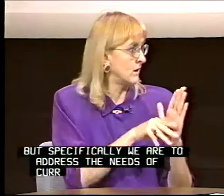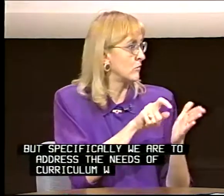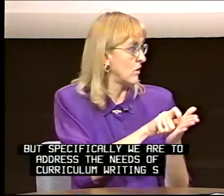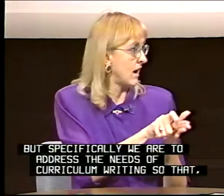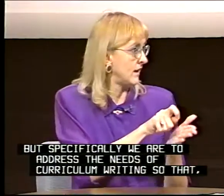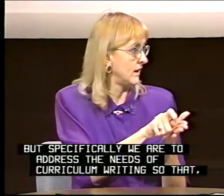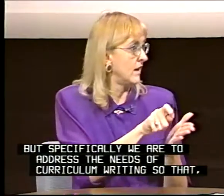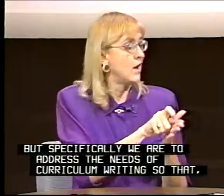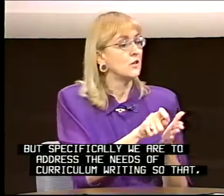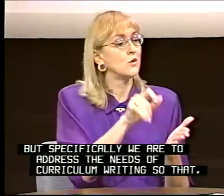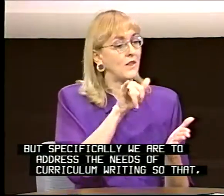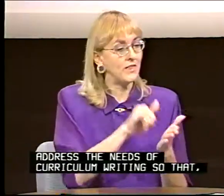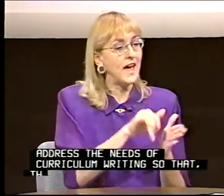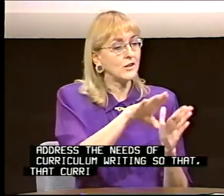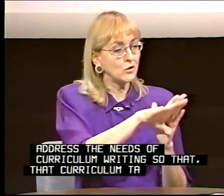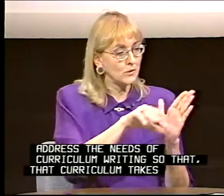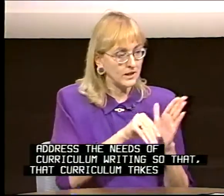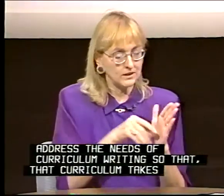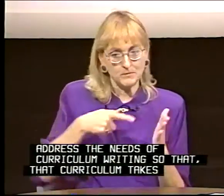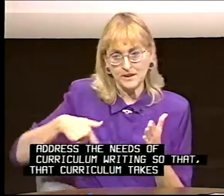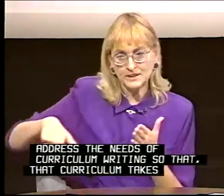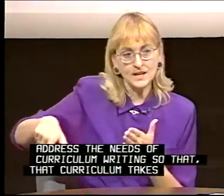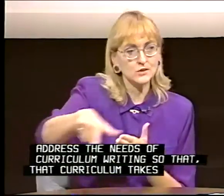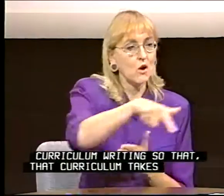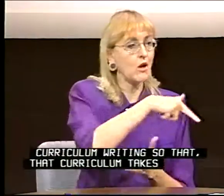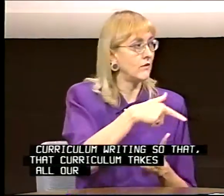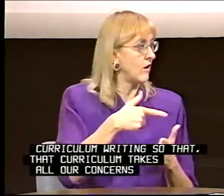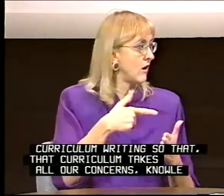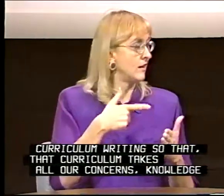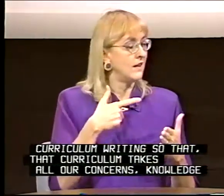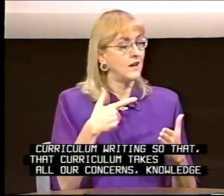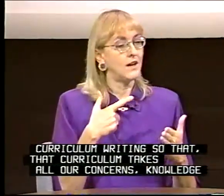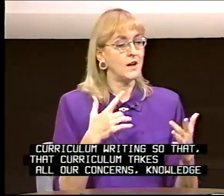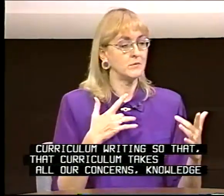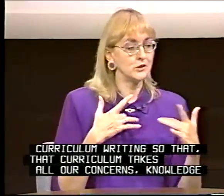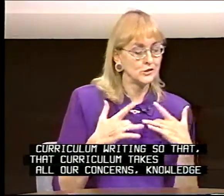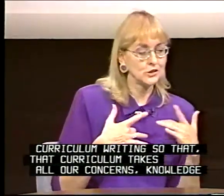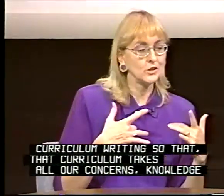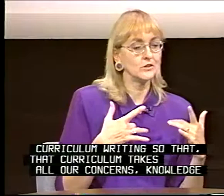writing so that that curriculum that takes all of our concerns,